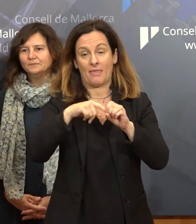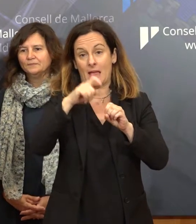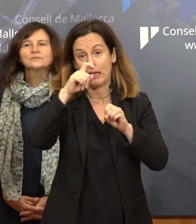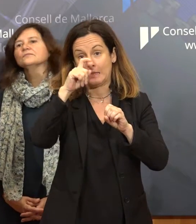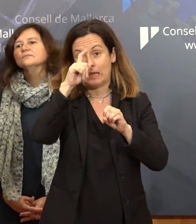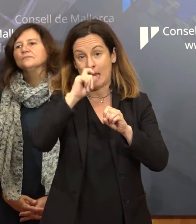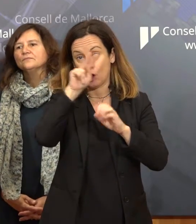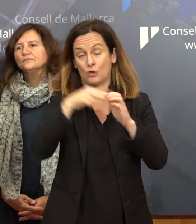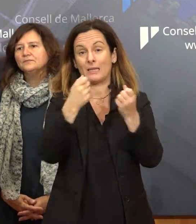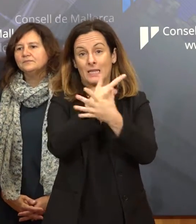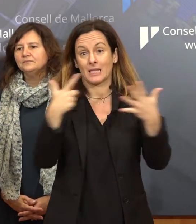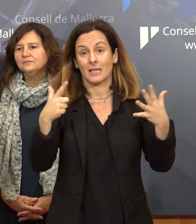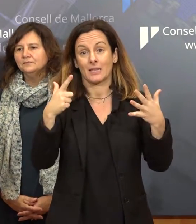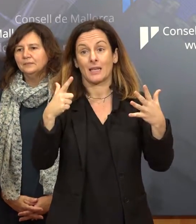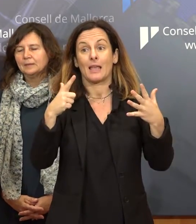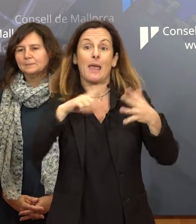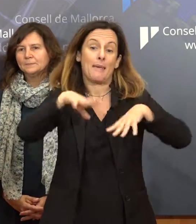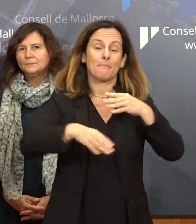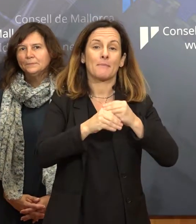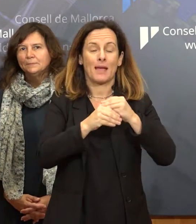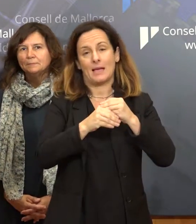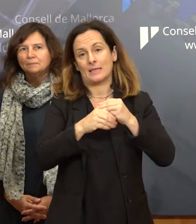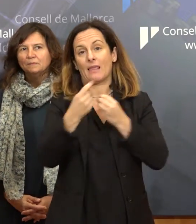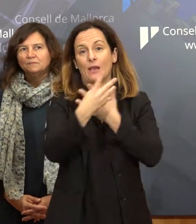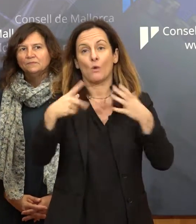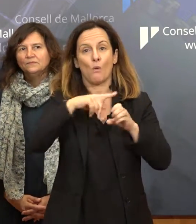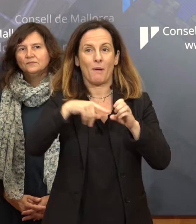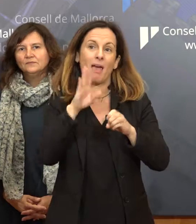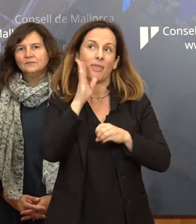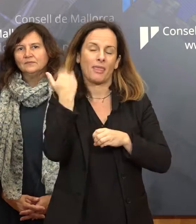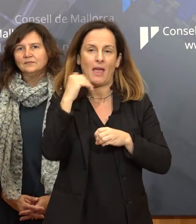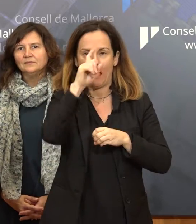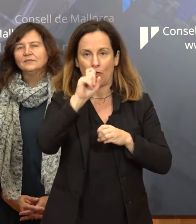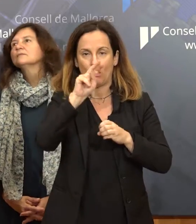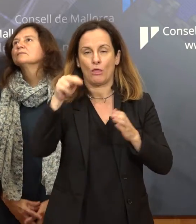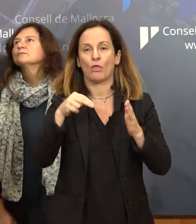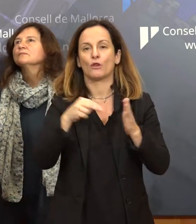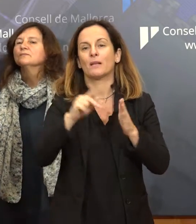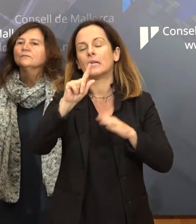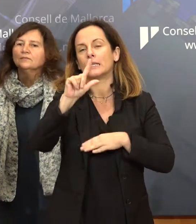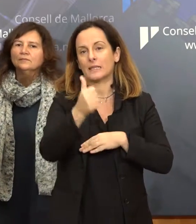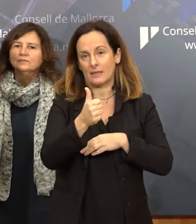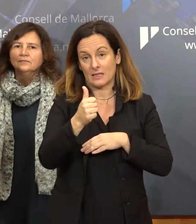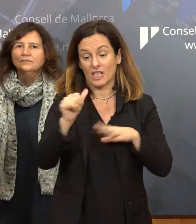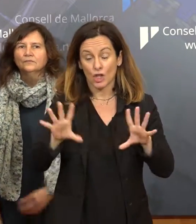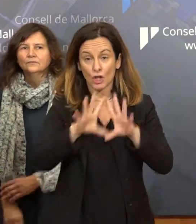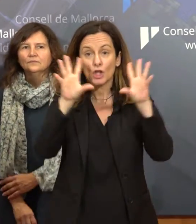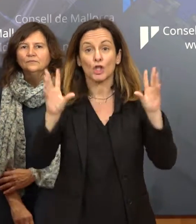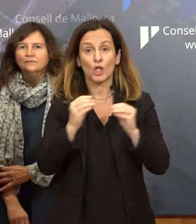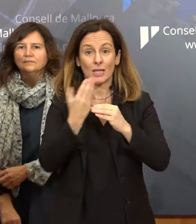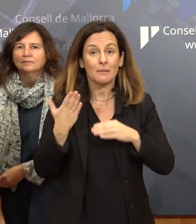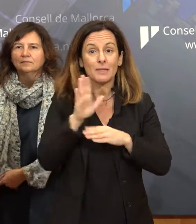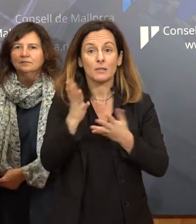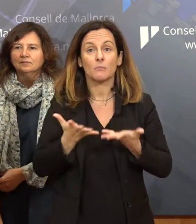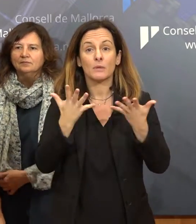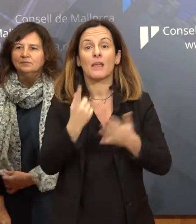'afegiran a les 19 places que s'aprovaran ja de l'exercici 2016. Per tant, presentam una oferta d'un total